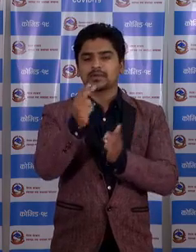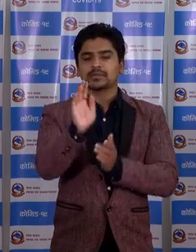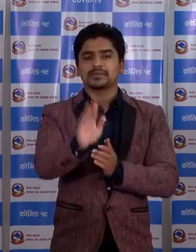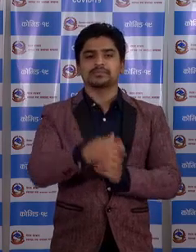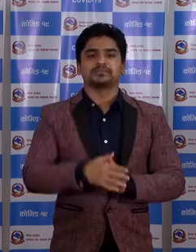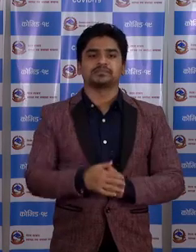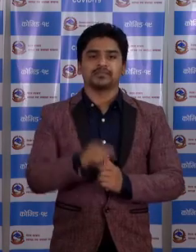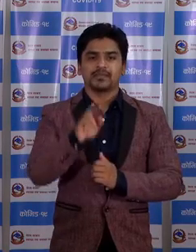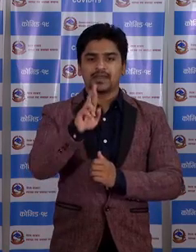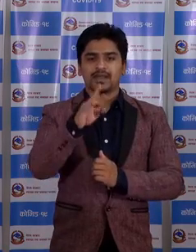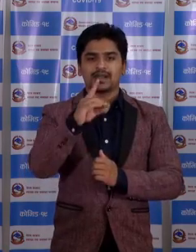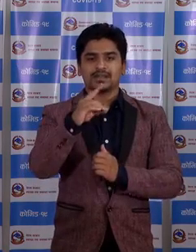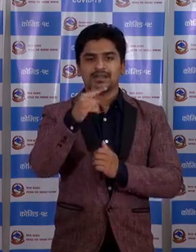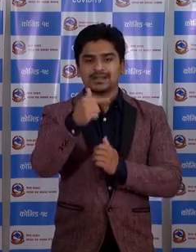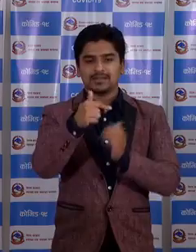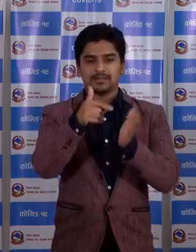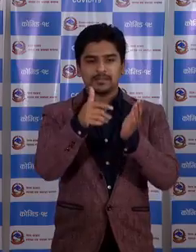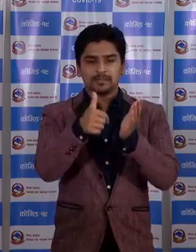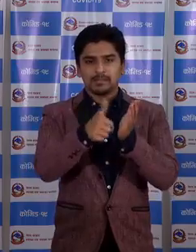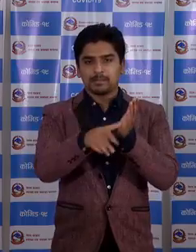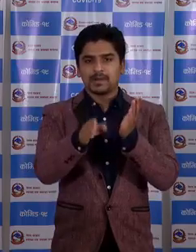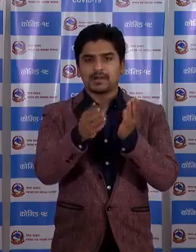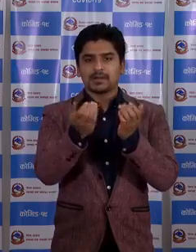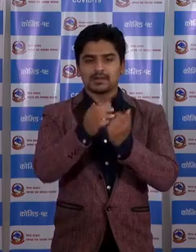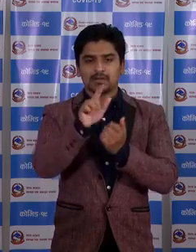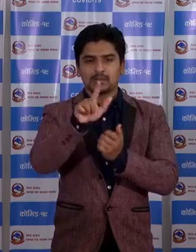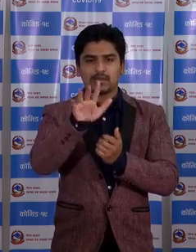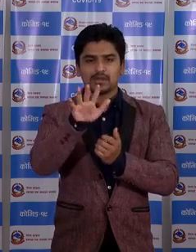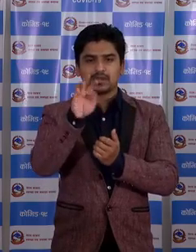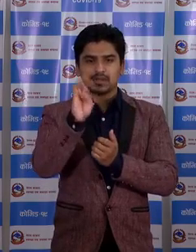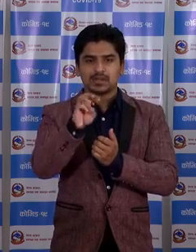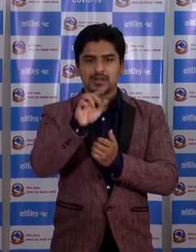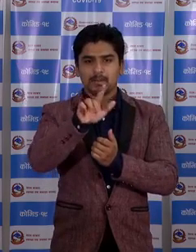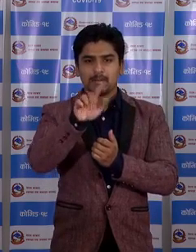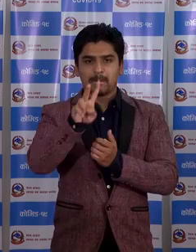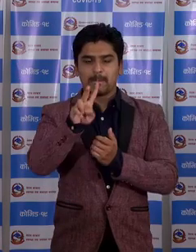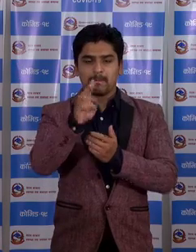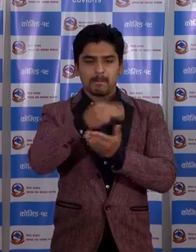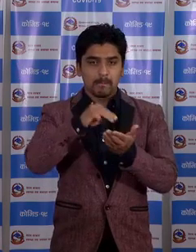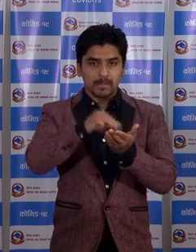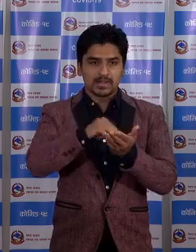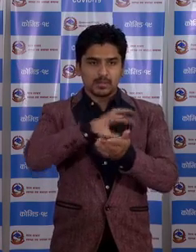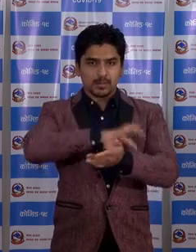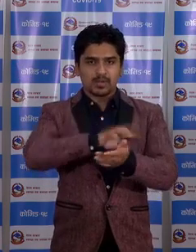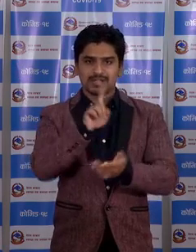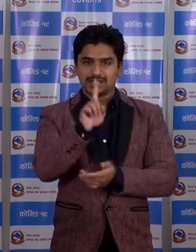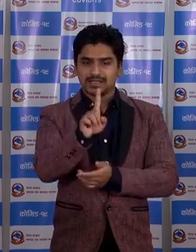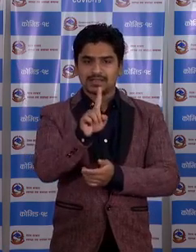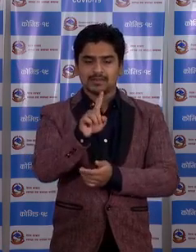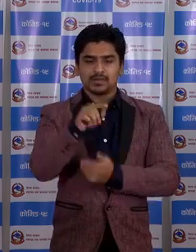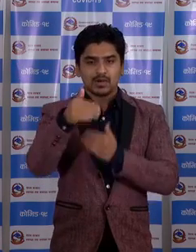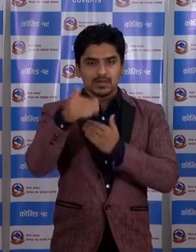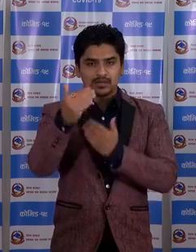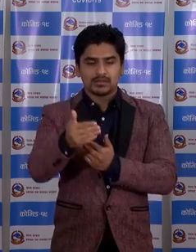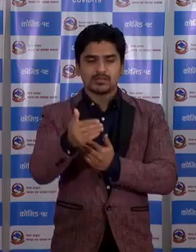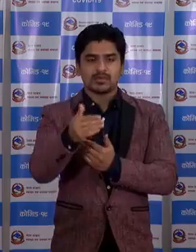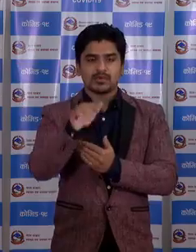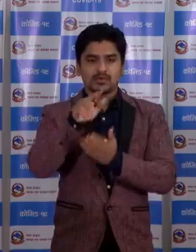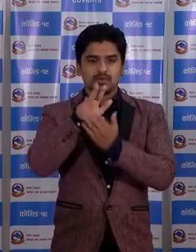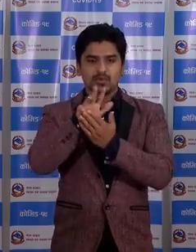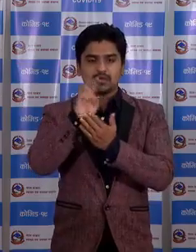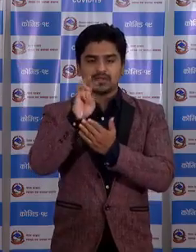आडेटी विदिवाट गरियेका जम्मा 45,072 परिक्षेन हरुमद्दे प्रदेश नम्मर एक मा हाल सम्मा 9